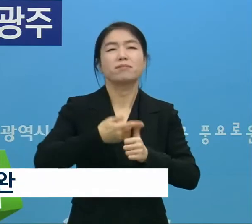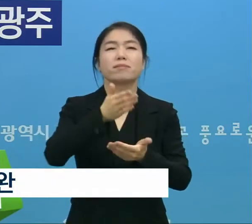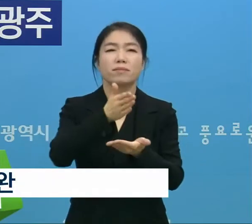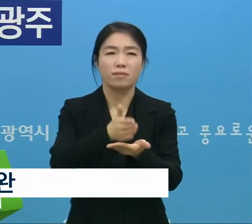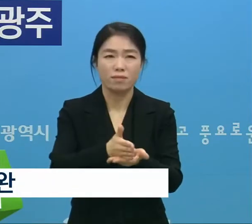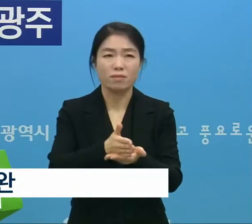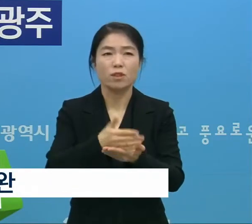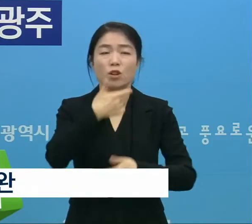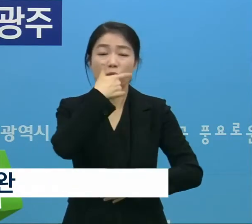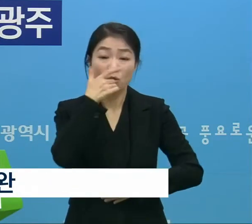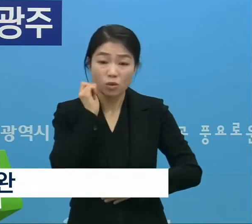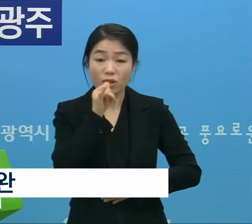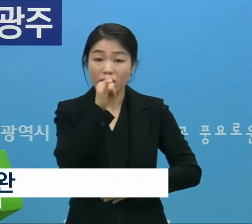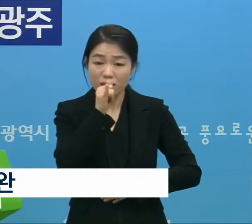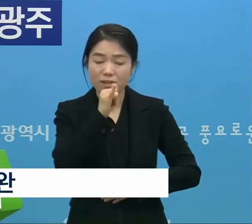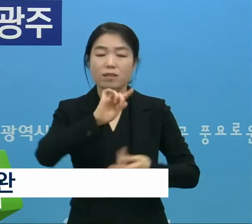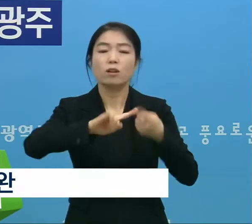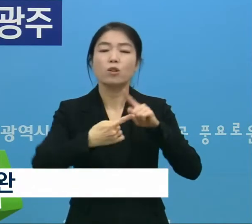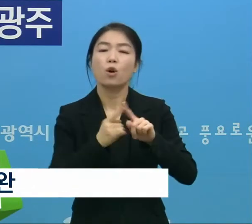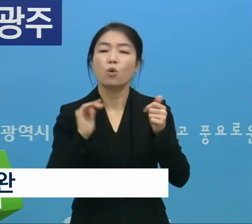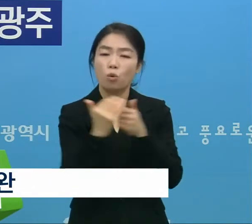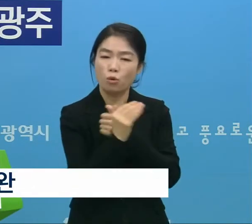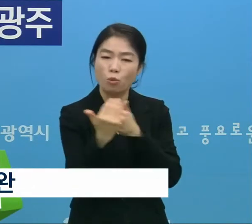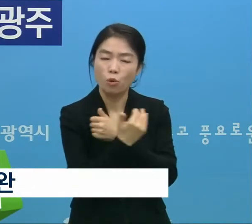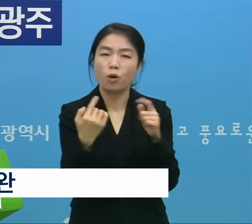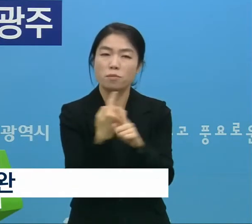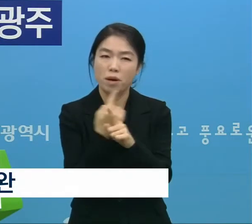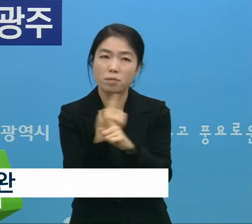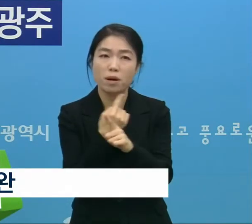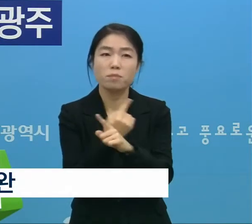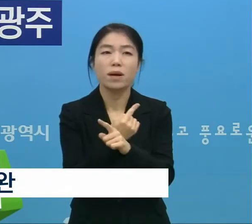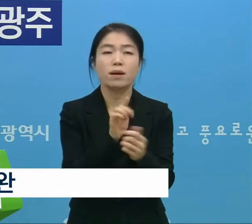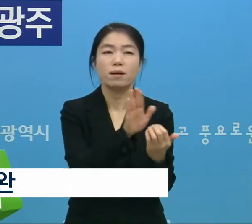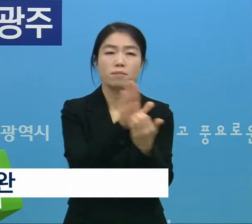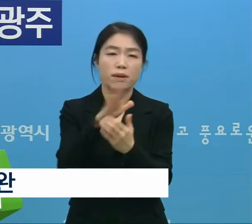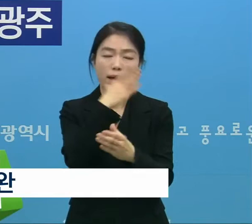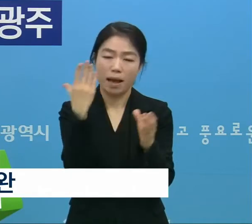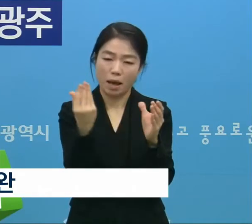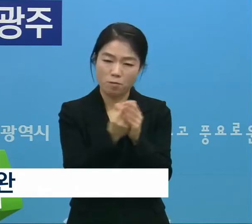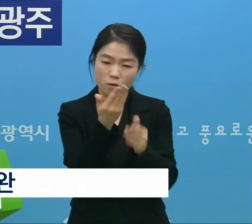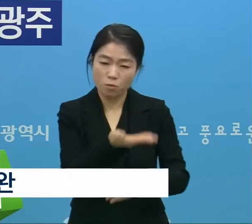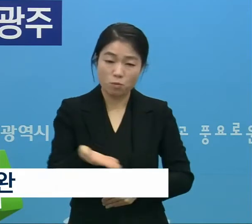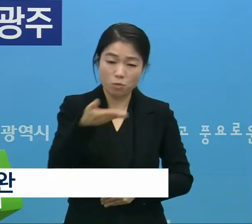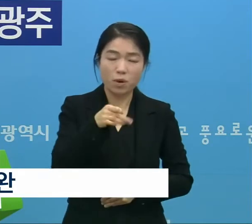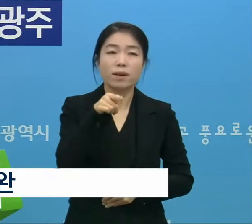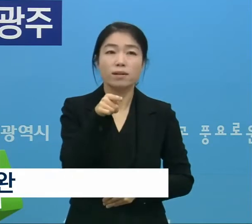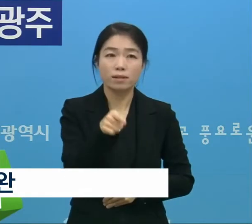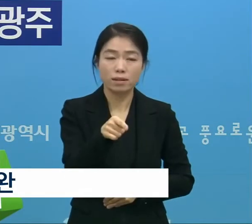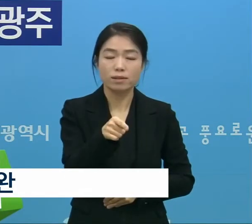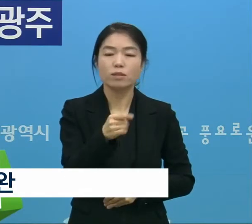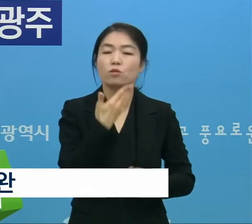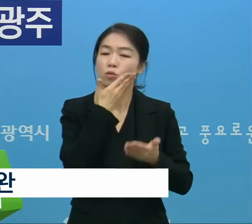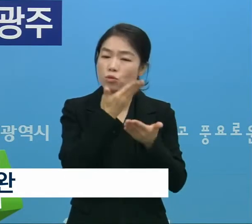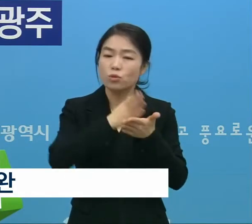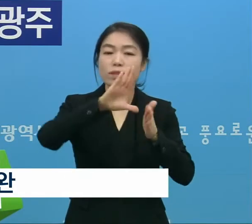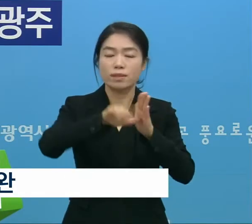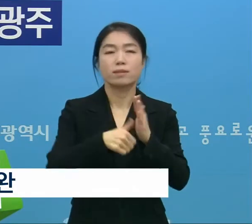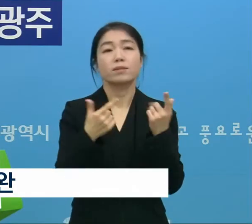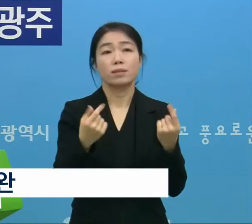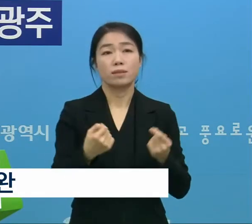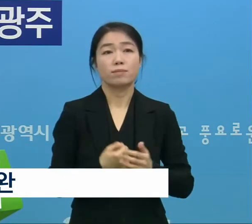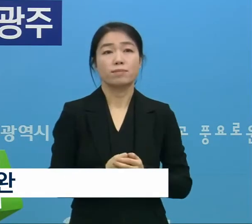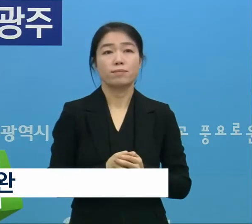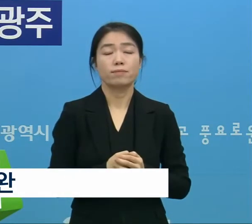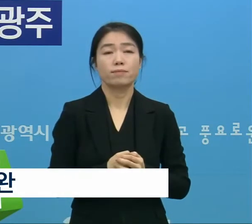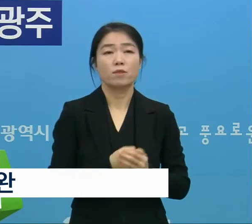부족한 부분이 있다면 서로 보완해서 방역의 완결성을 높여가는 것이 중요한 때입니다.